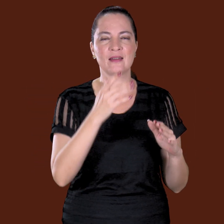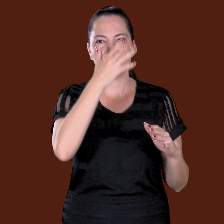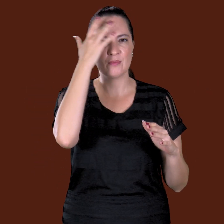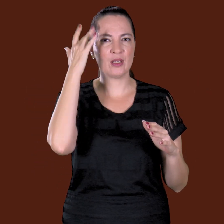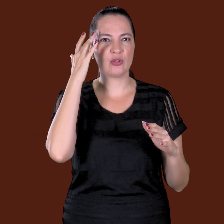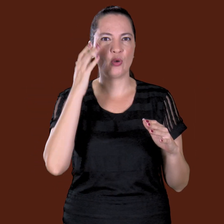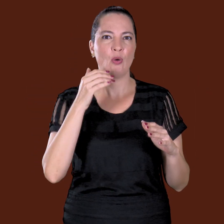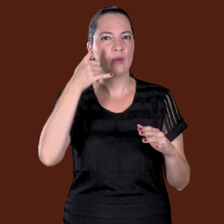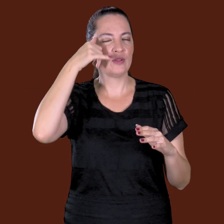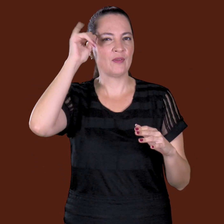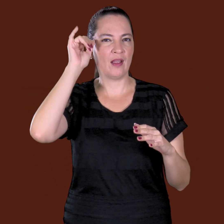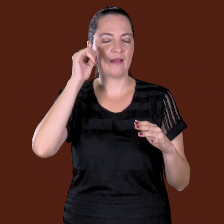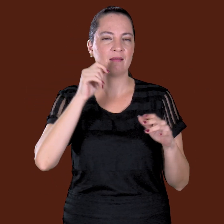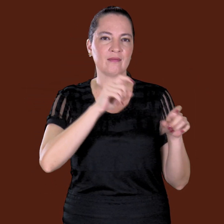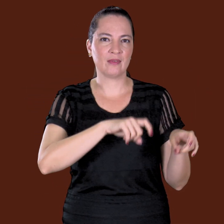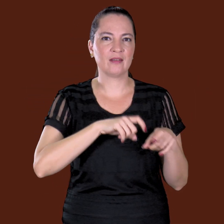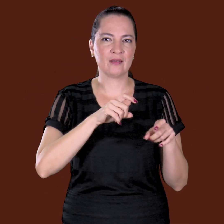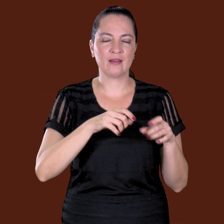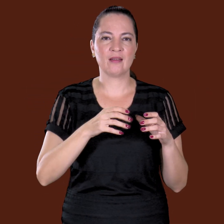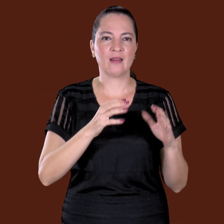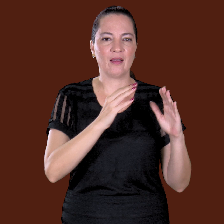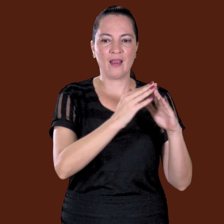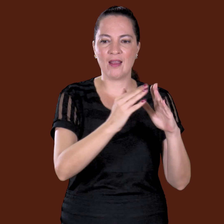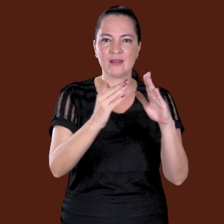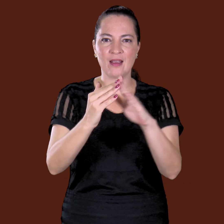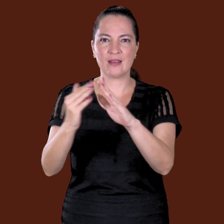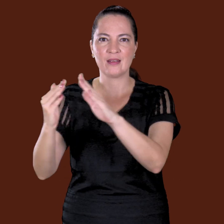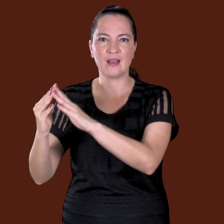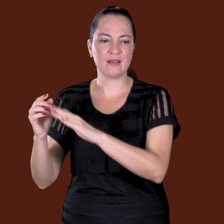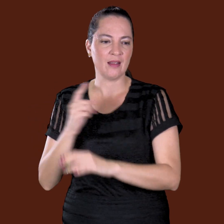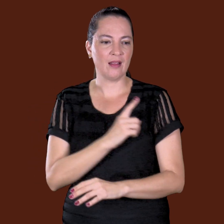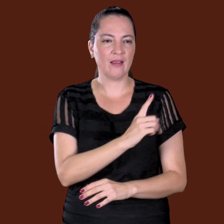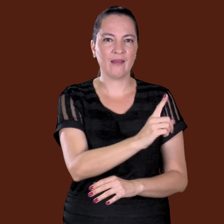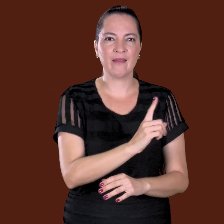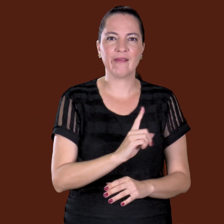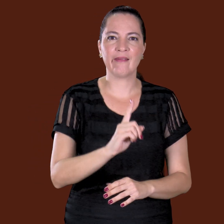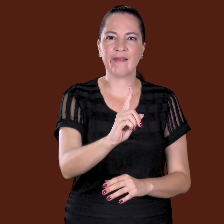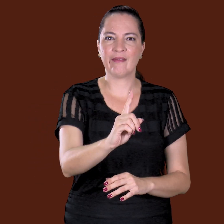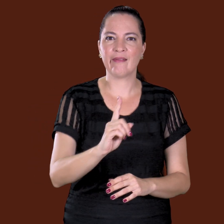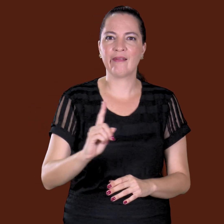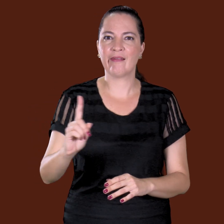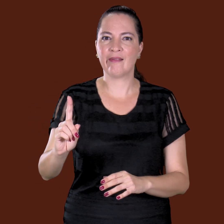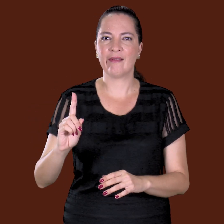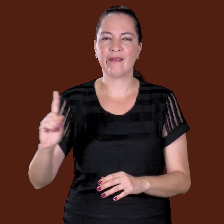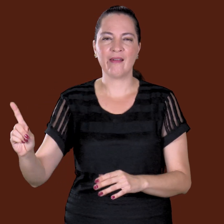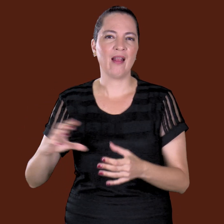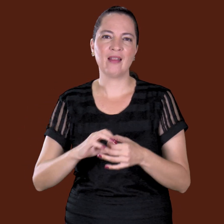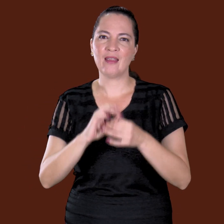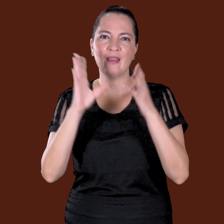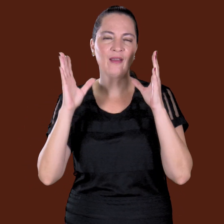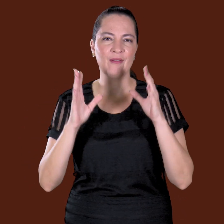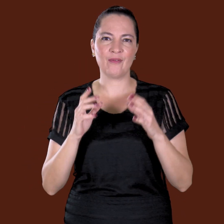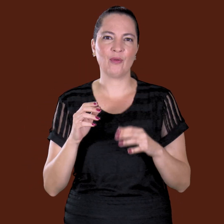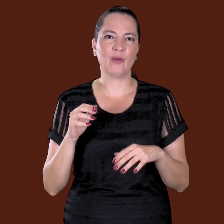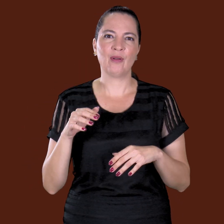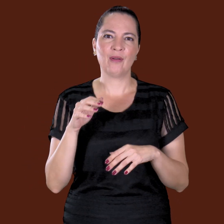no meio das chacras, ia de um sítio pro outro, e assim, soltas, ninguém dava conta. Na época não tinha suporte